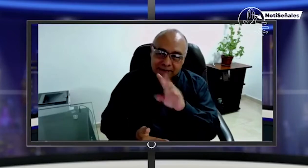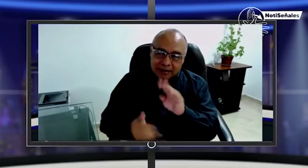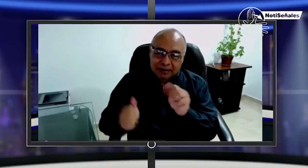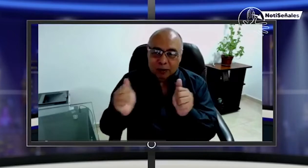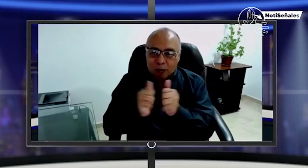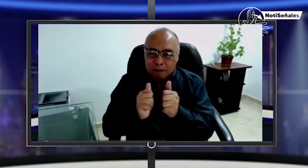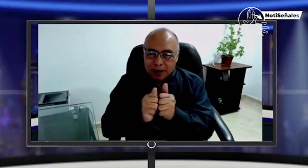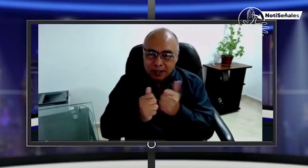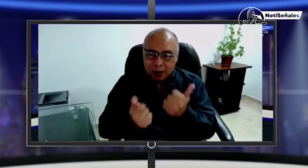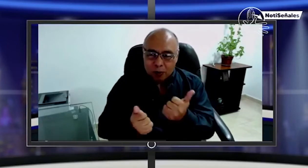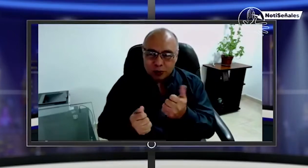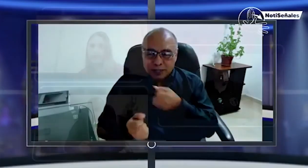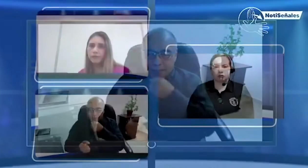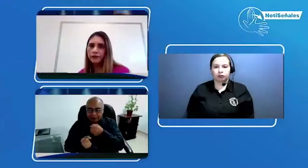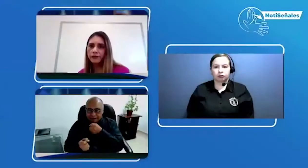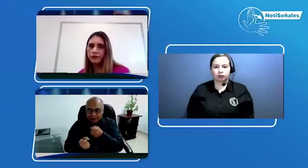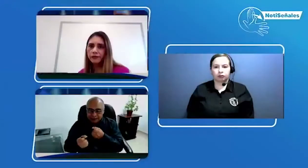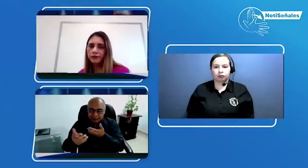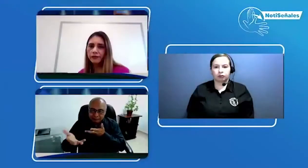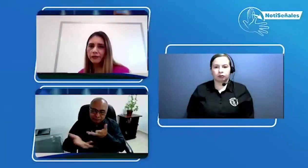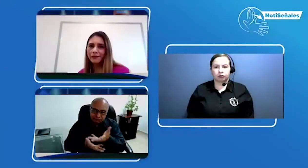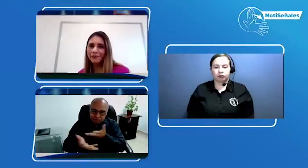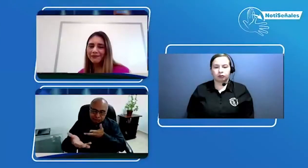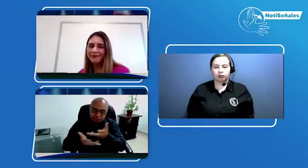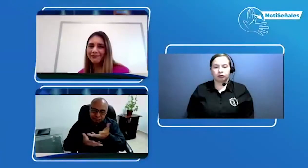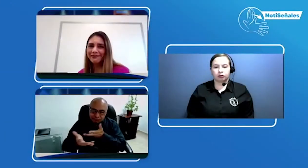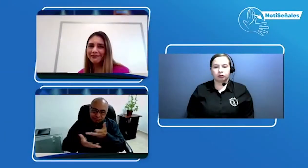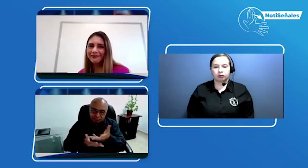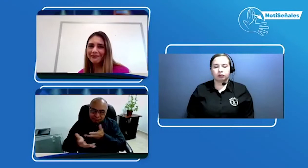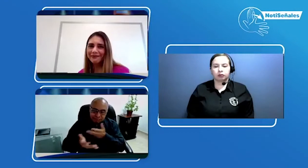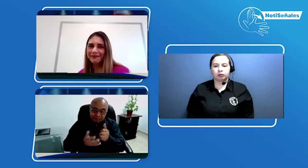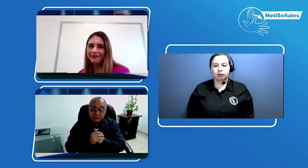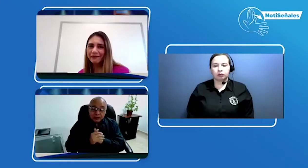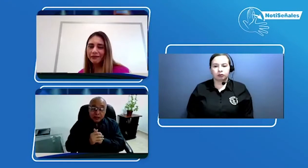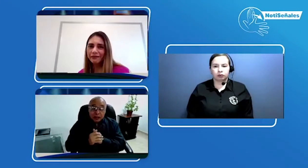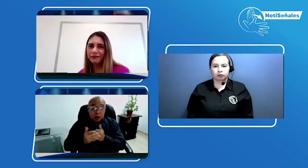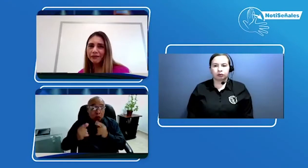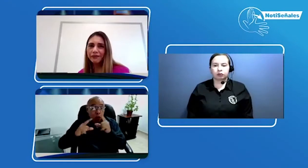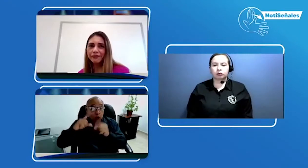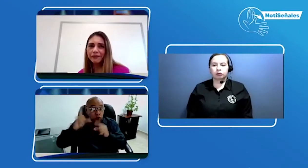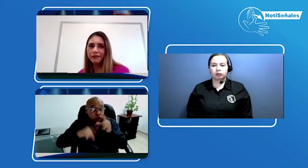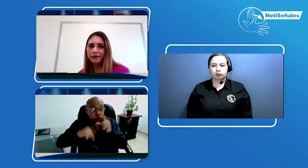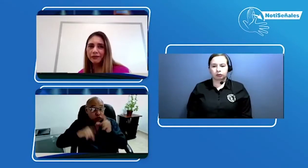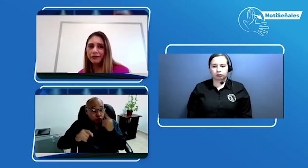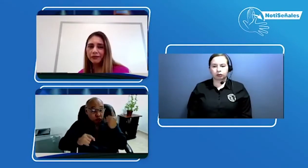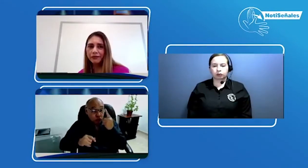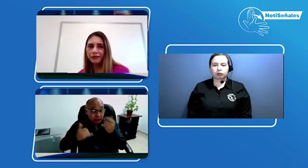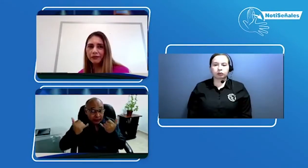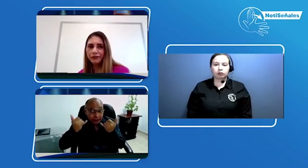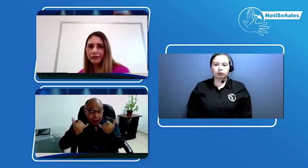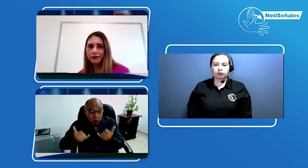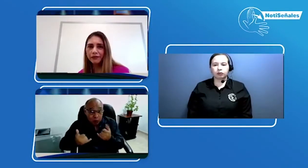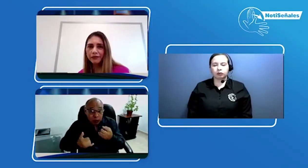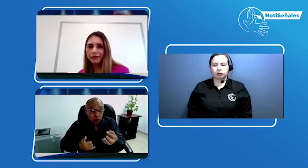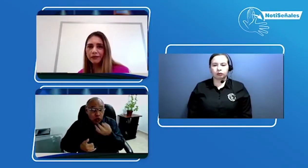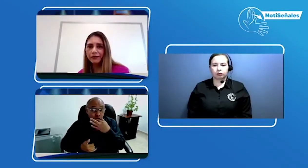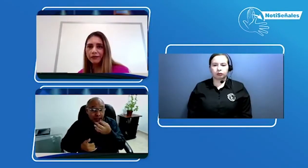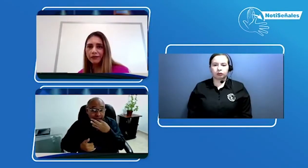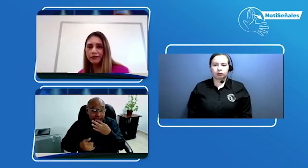que, María Isabel, muchísimas gracias por acompañarnos en esta entrevista, por lo que nos has comentado y, pues, la verdad